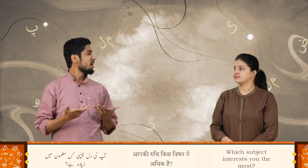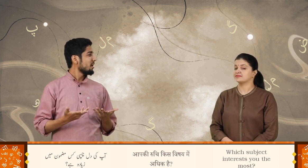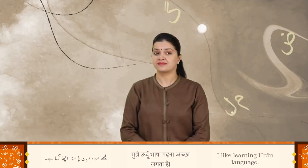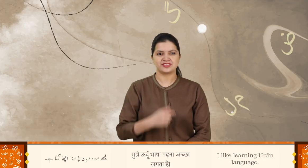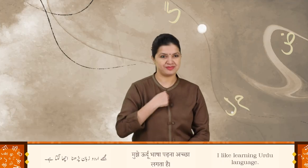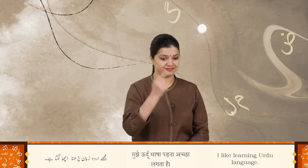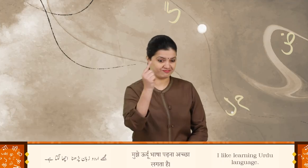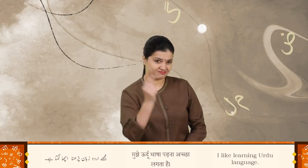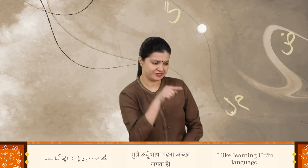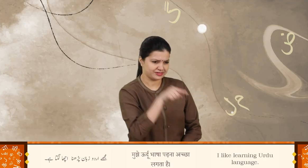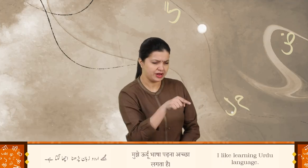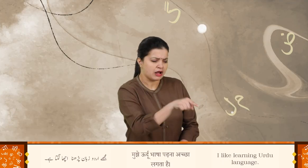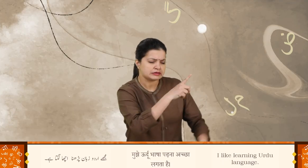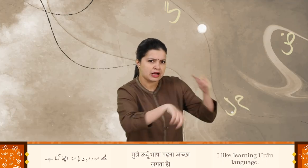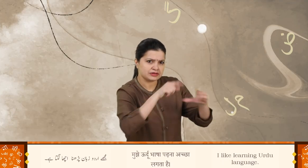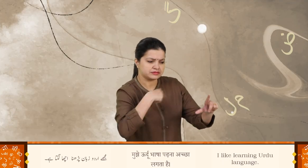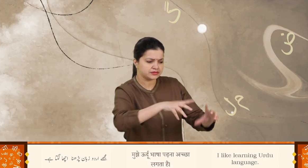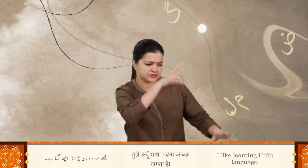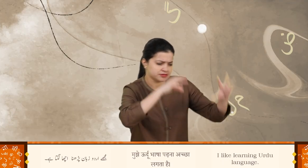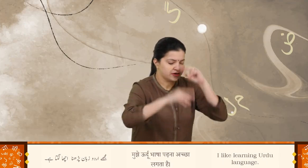مجھے اردو زبان پڑھنا اچھا لگتا ہے